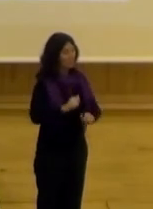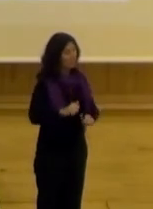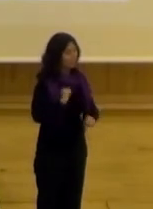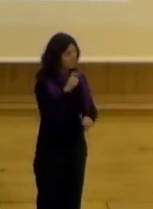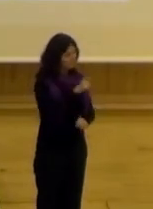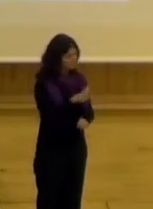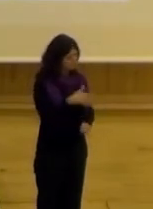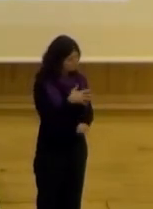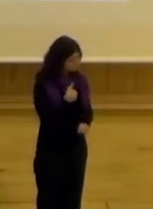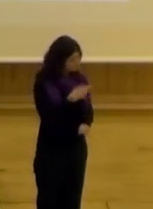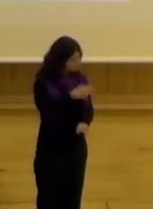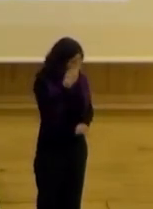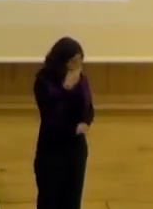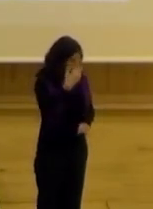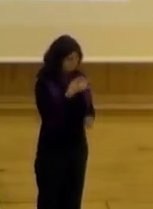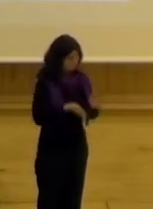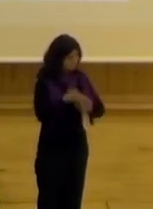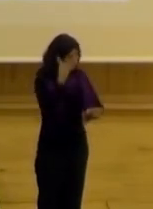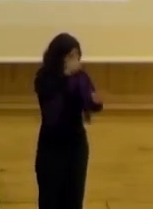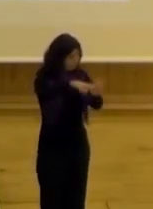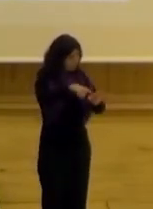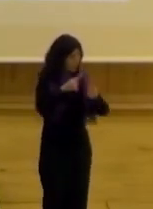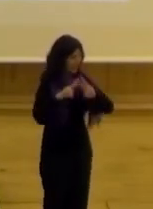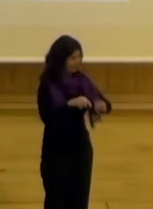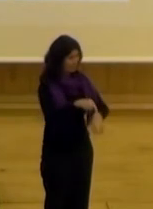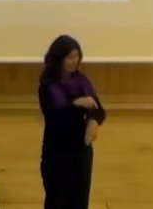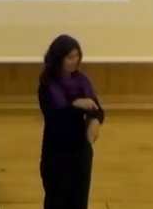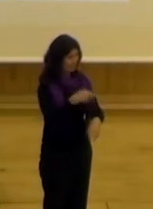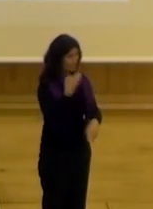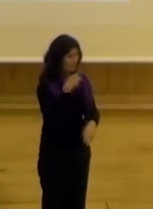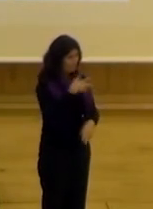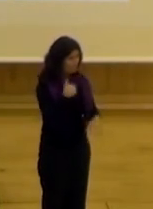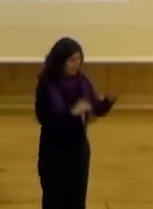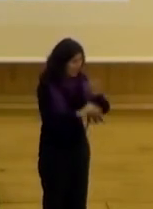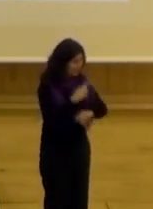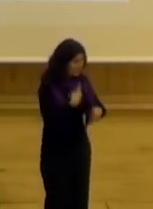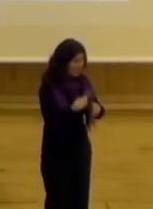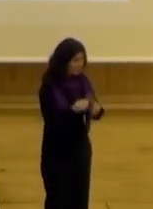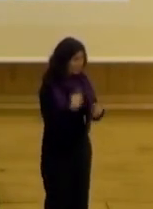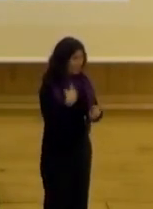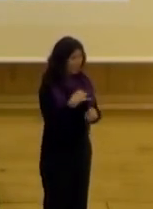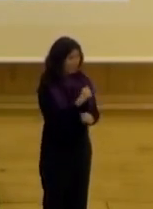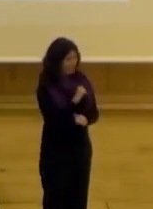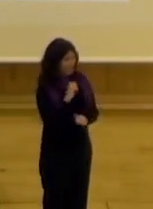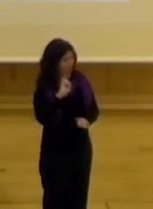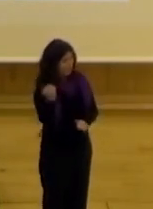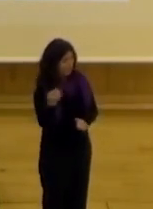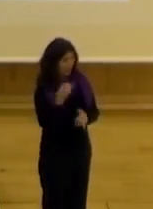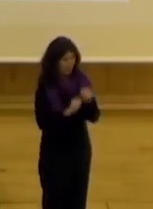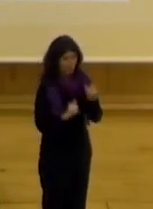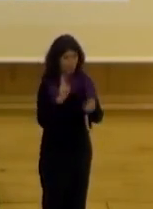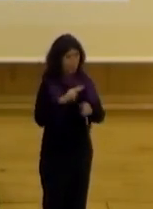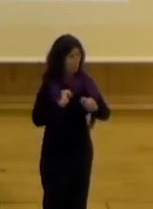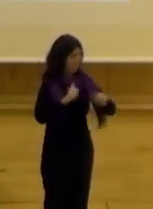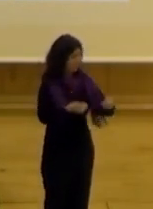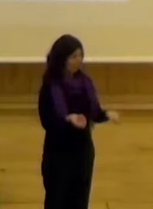que la gente que quiere trabajar lo va a hacer porque no tiene que hablar de la si atender de la gente lo vamos a